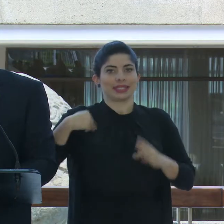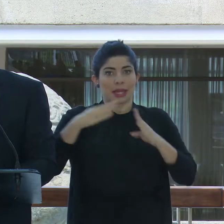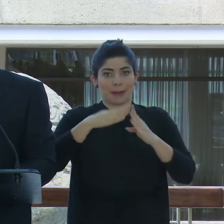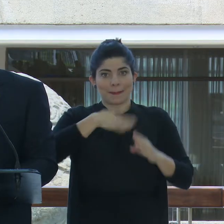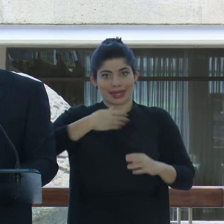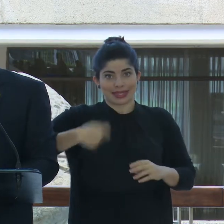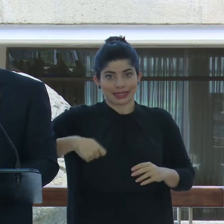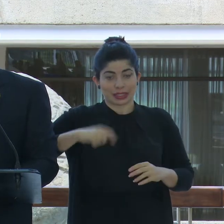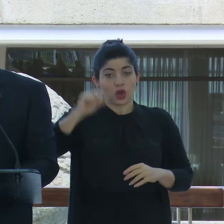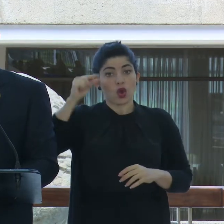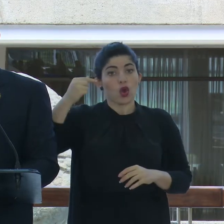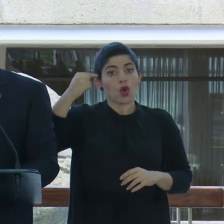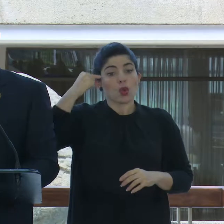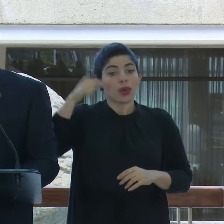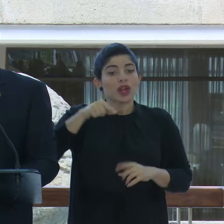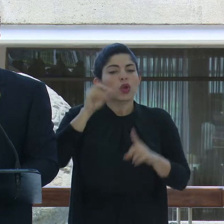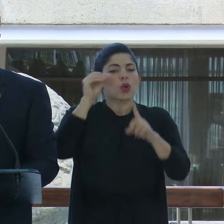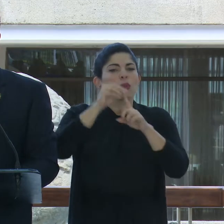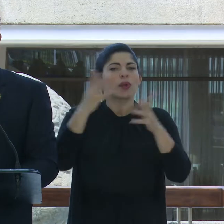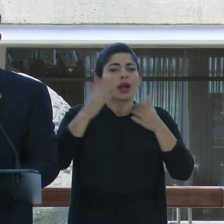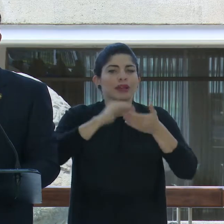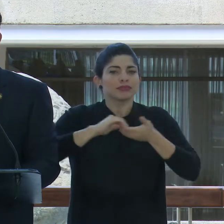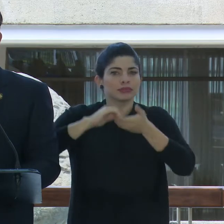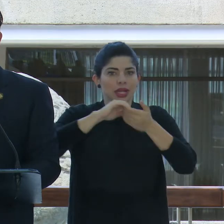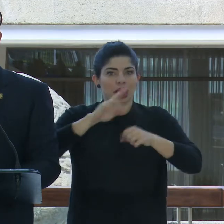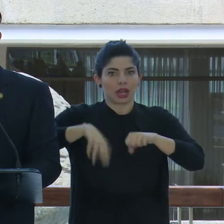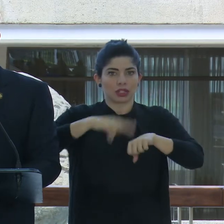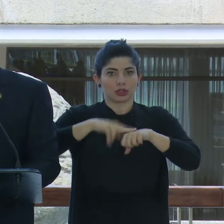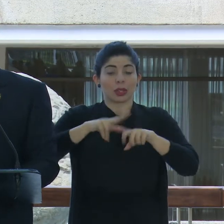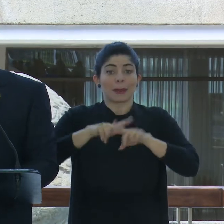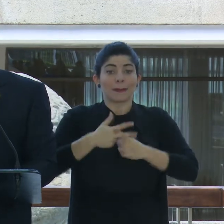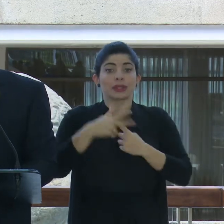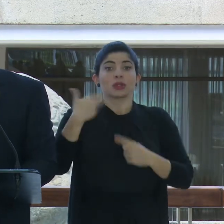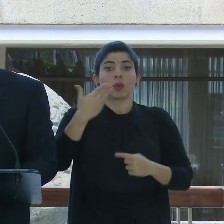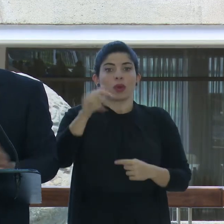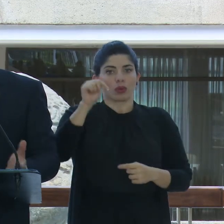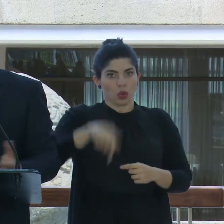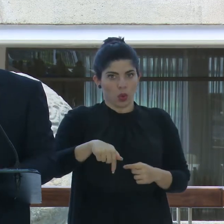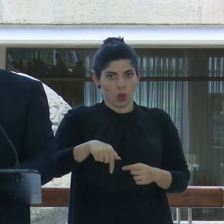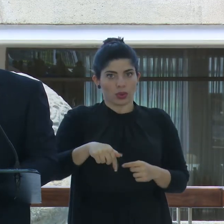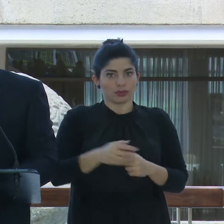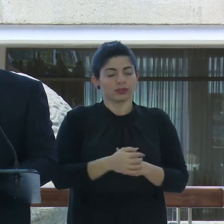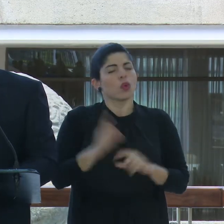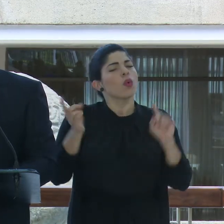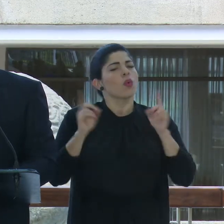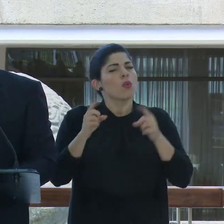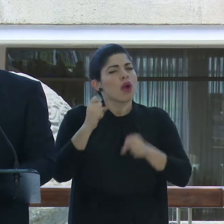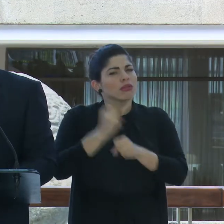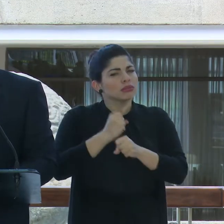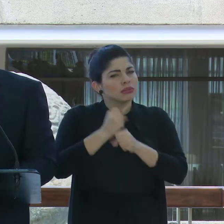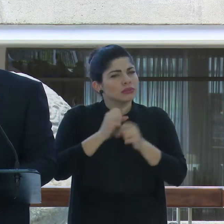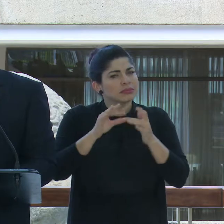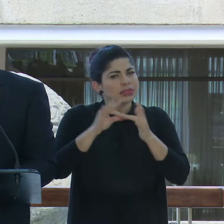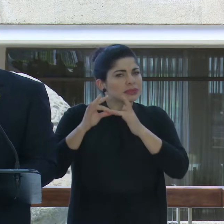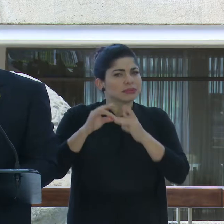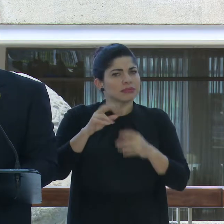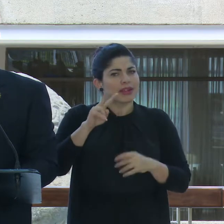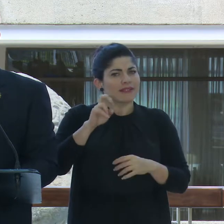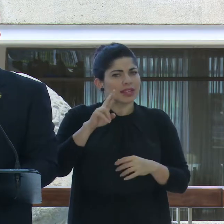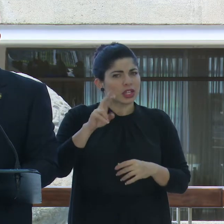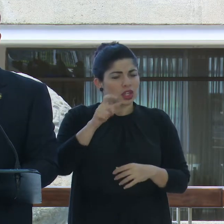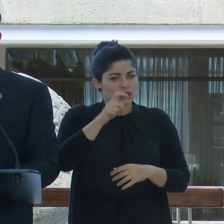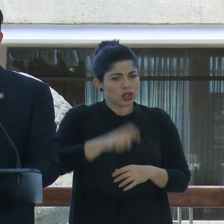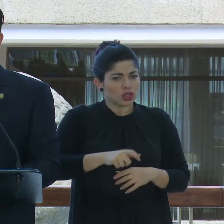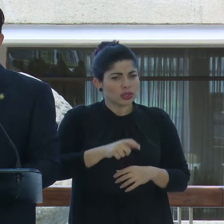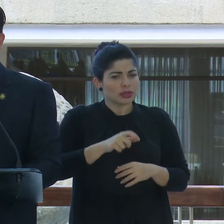del Gobierno de Unidad Nacional a partir del día de hoy. ¿Cuál será la tarea fundamental de don Víctor? Pues es la tarea